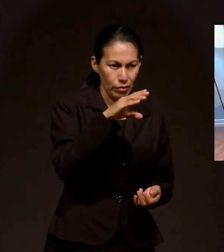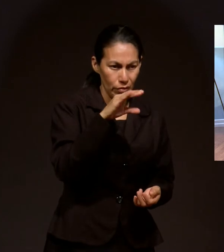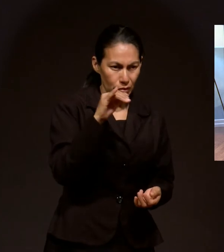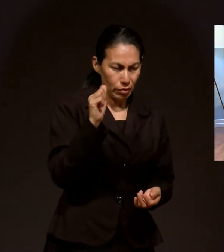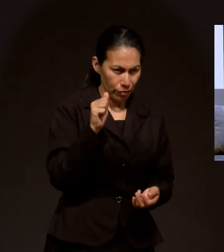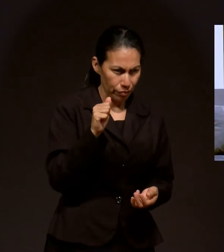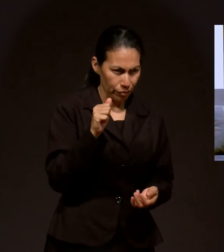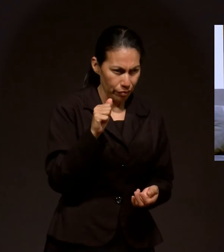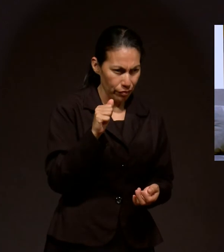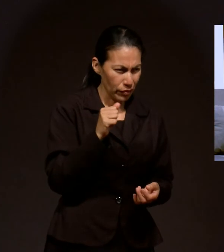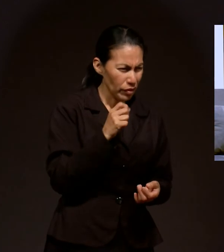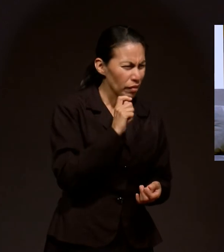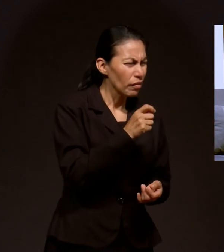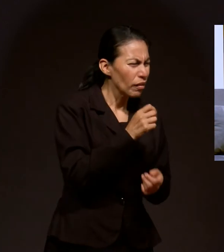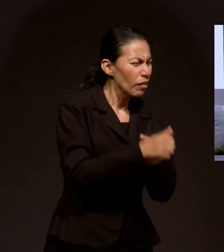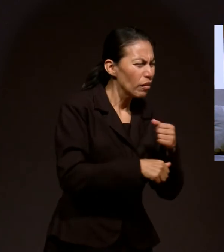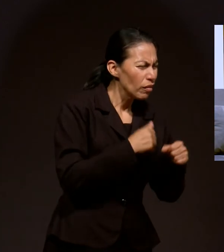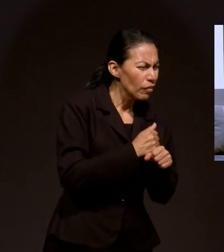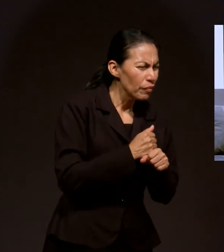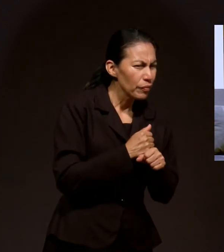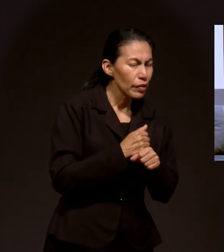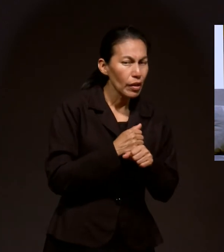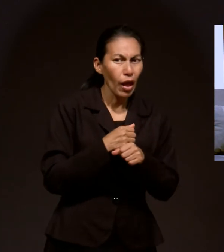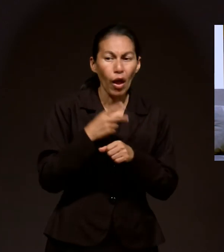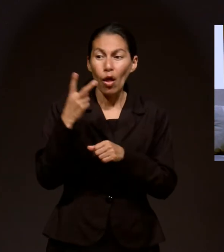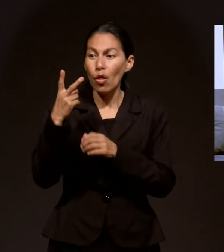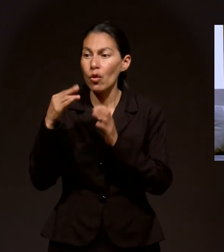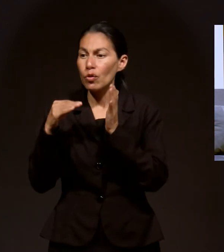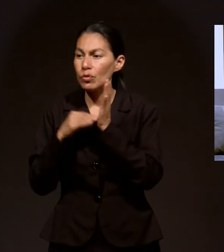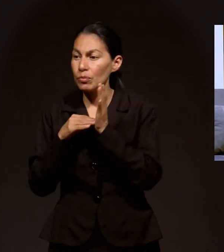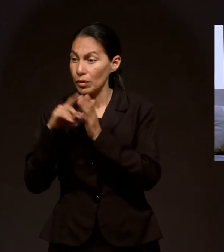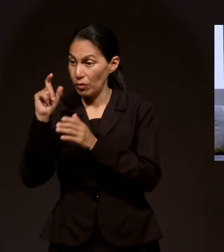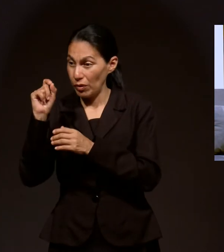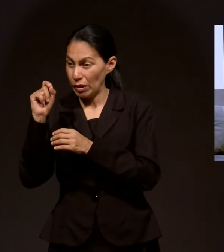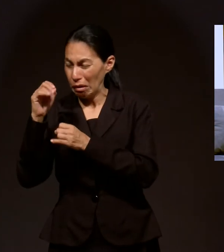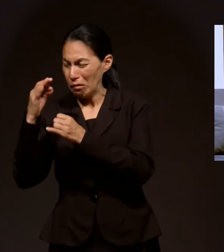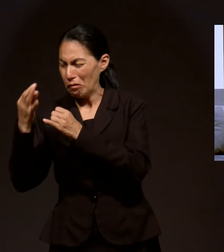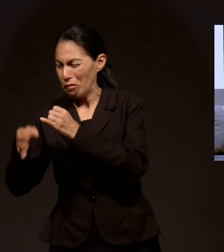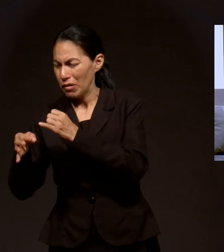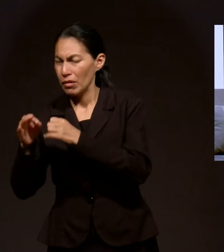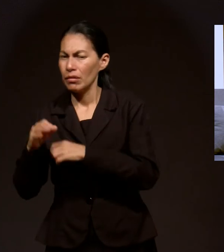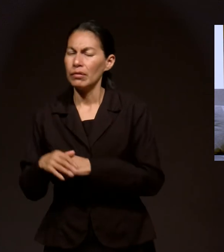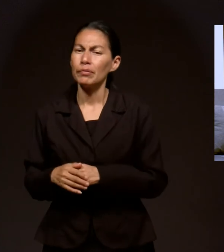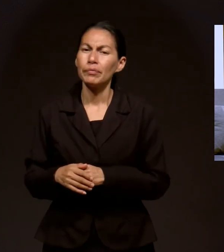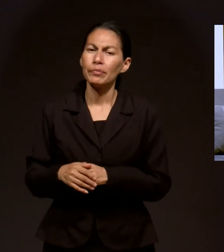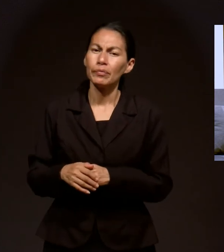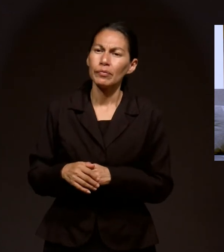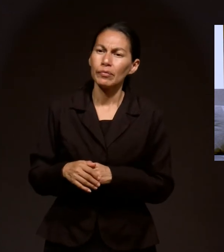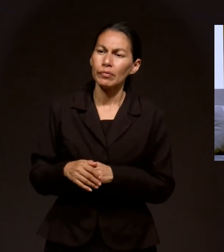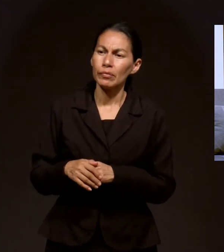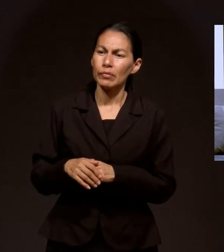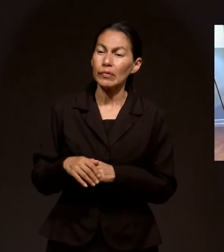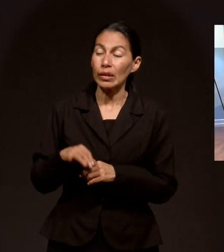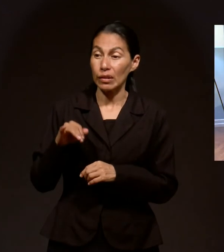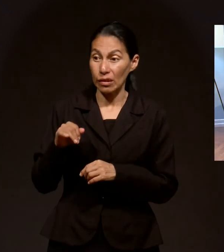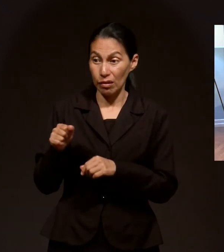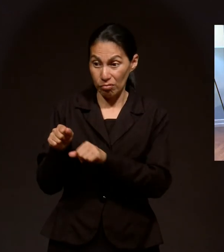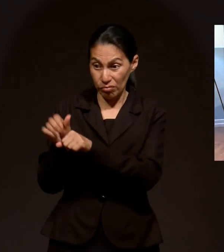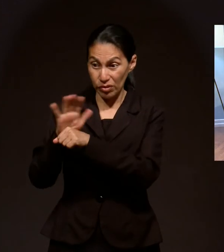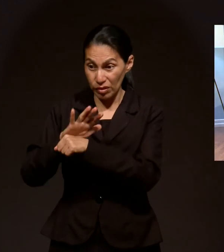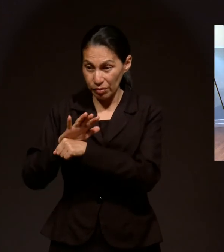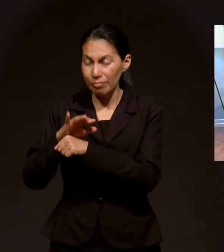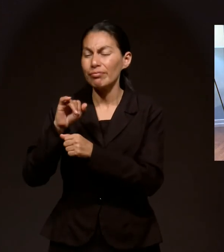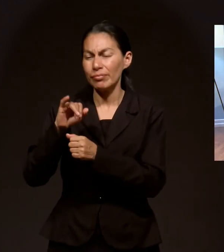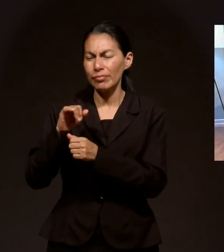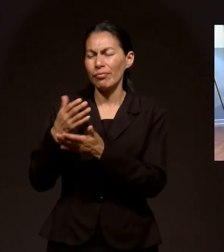año fue? Eso fue en el 2000, a finales del 2020. 20, ¿verdad? Justo ya en